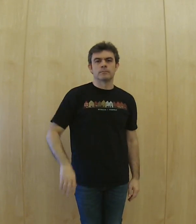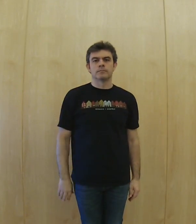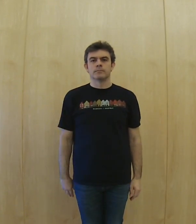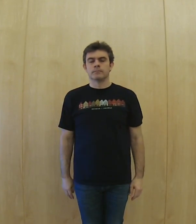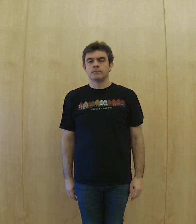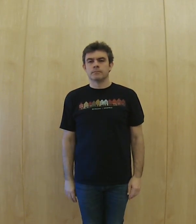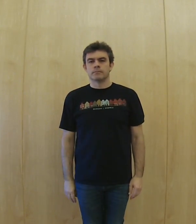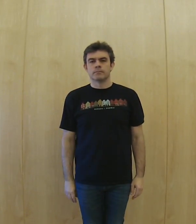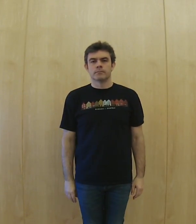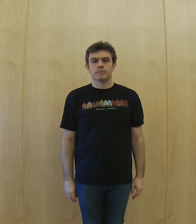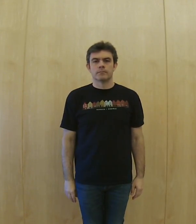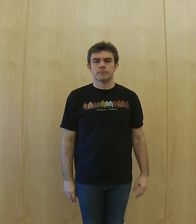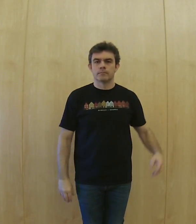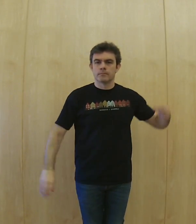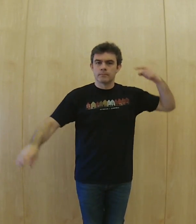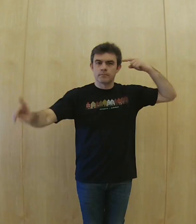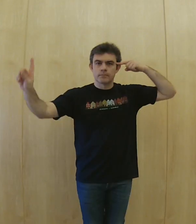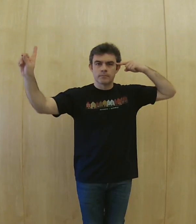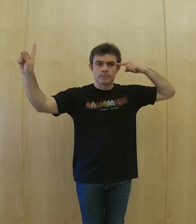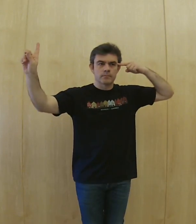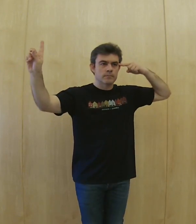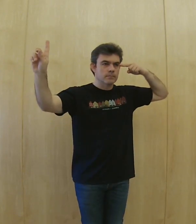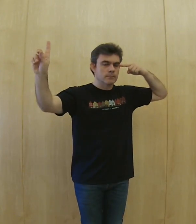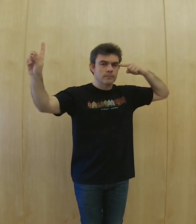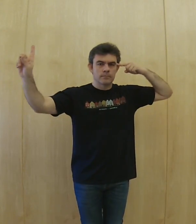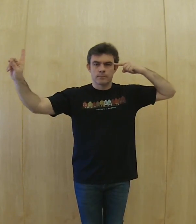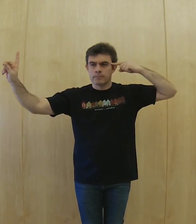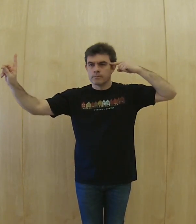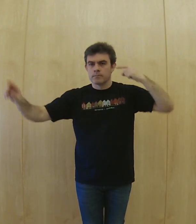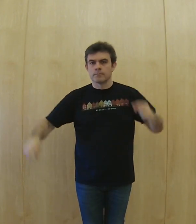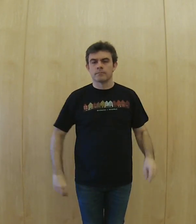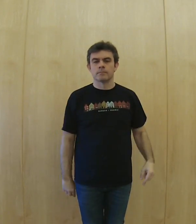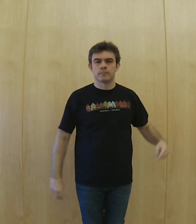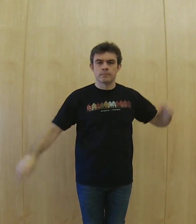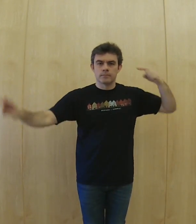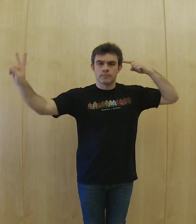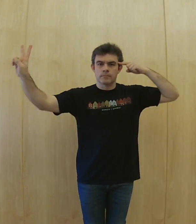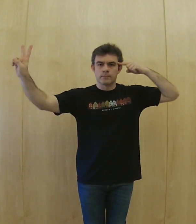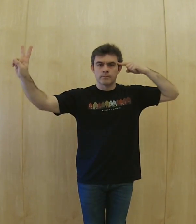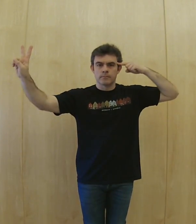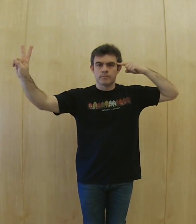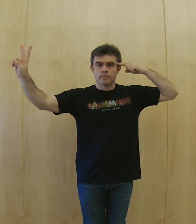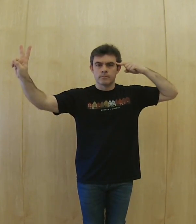memoria 1, memoria 2, 3,